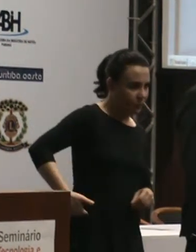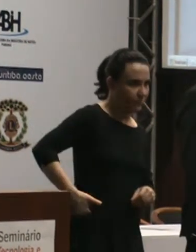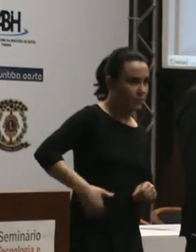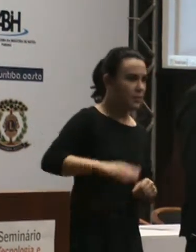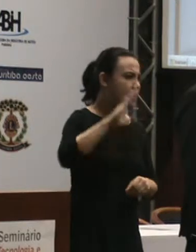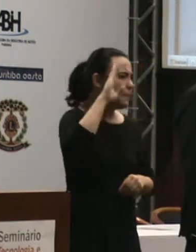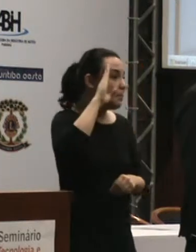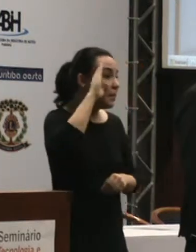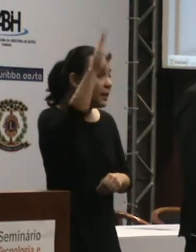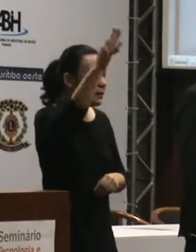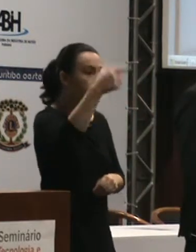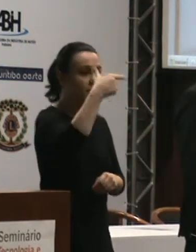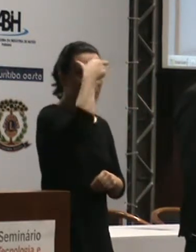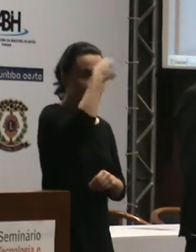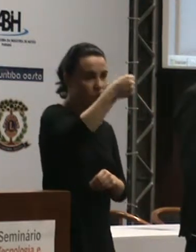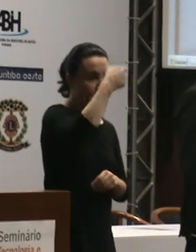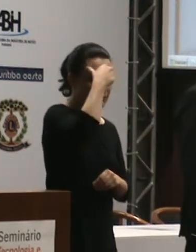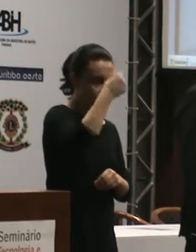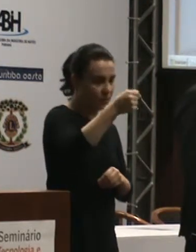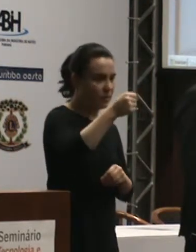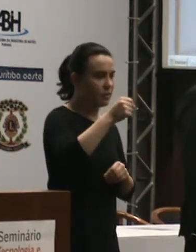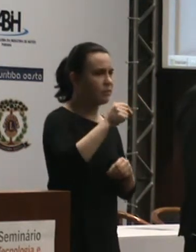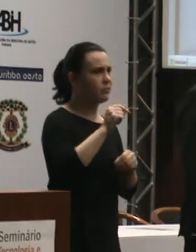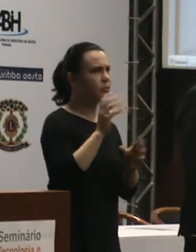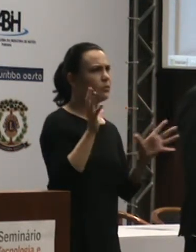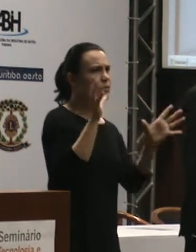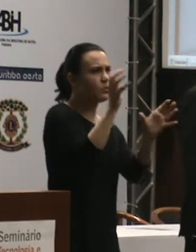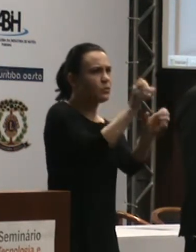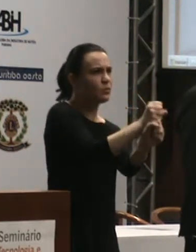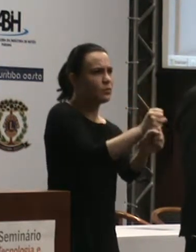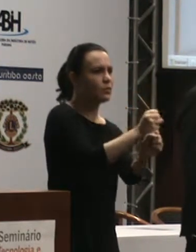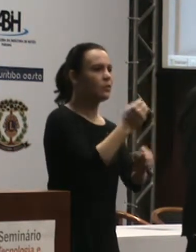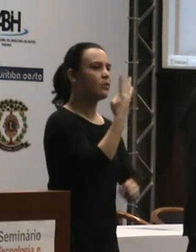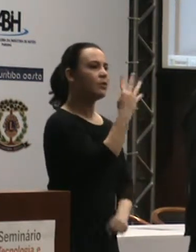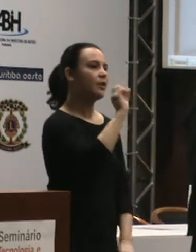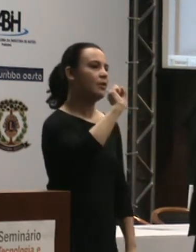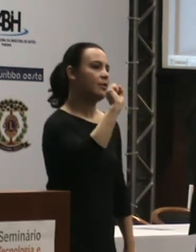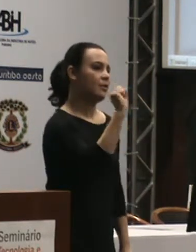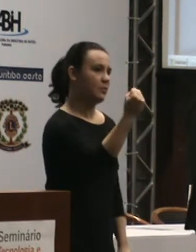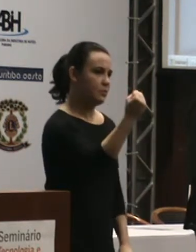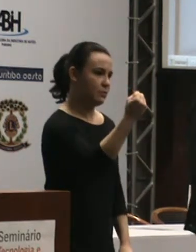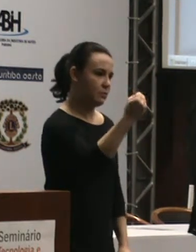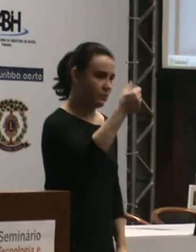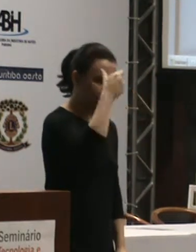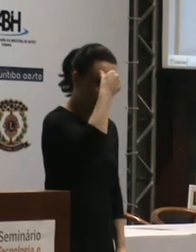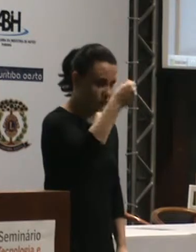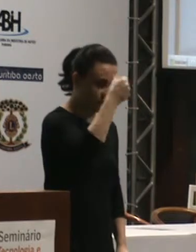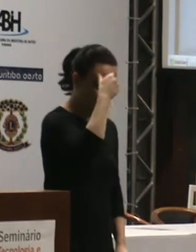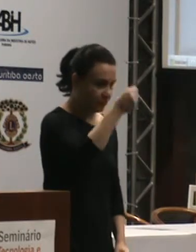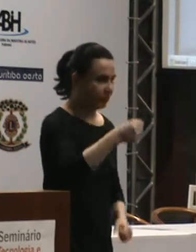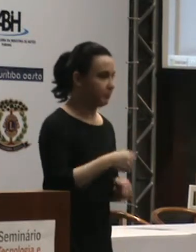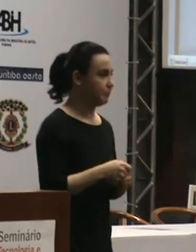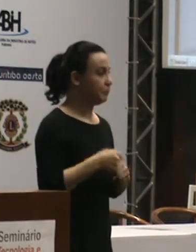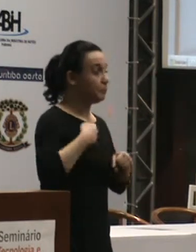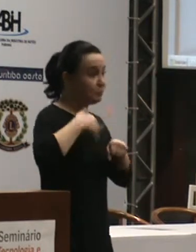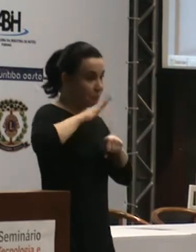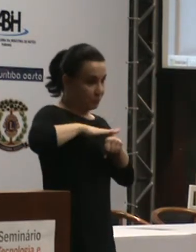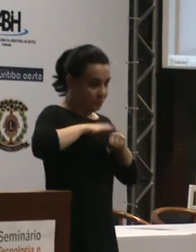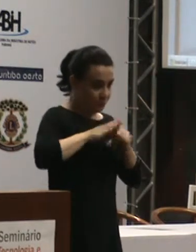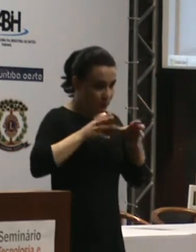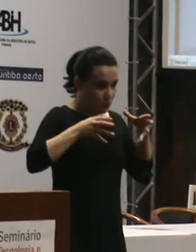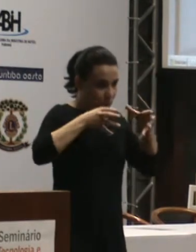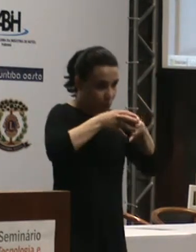principais e são 48 instituições de ensino. Enquanto nós fomos realizar o trabalho